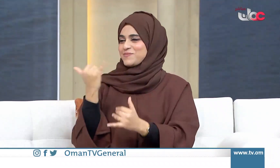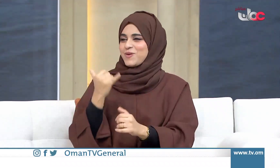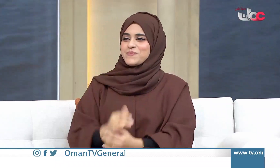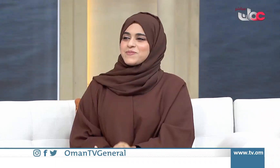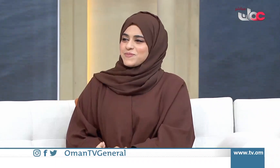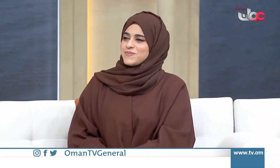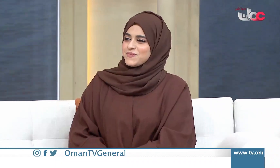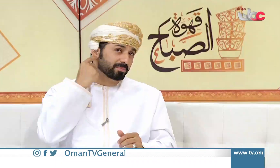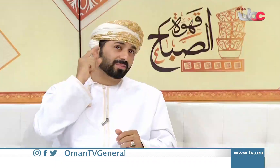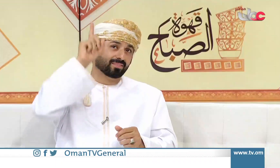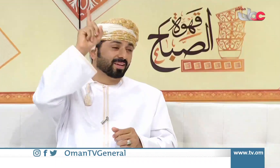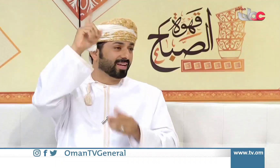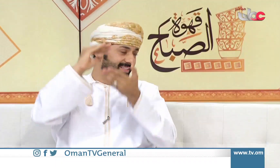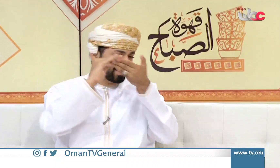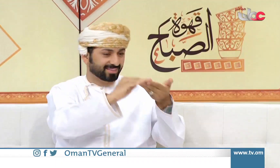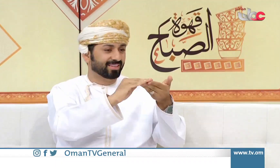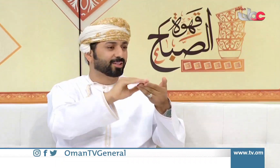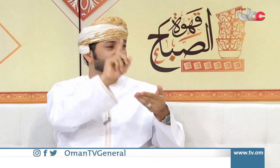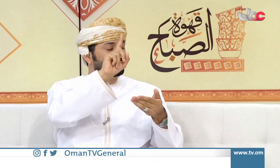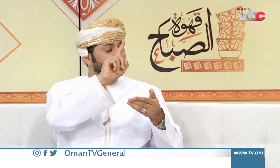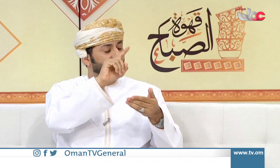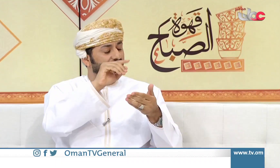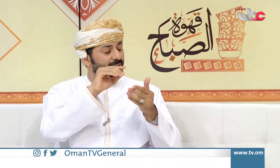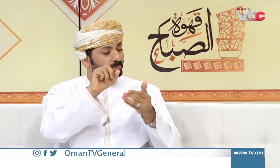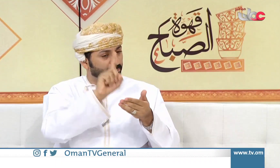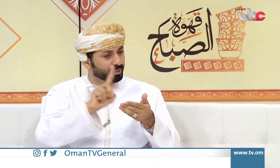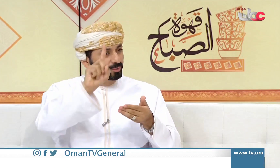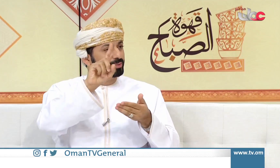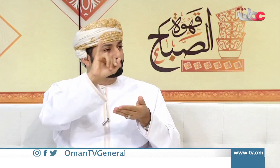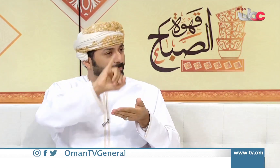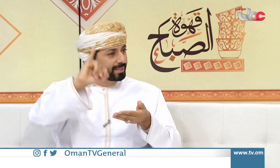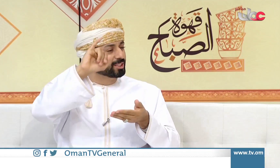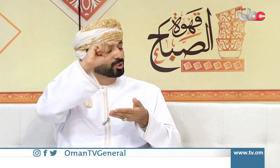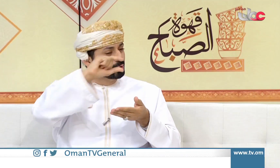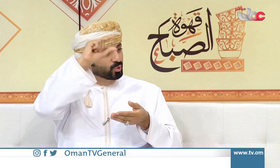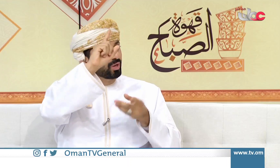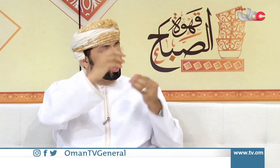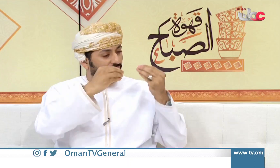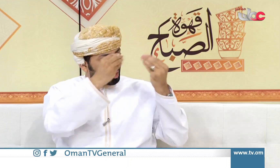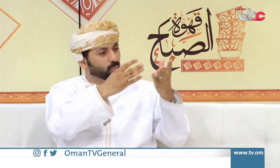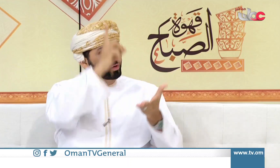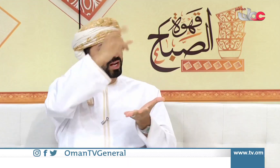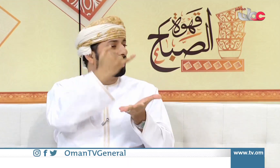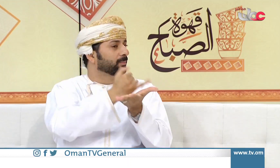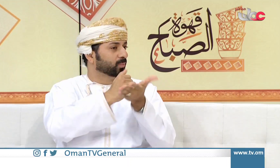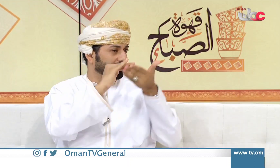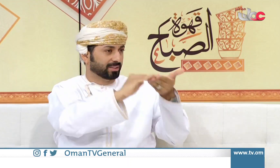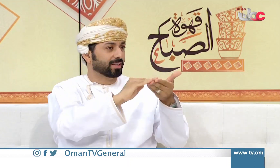نعم نعم طبعاً الله يوفقك دائماً وأيضاً تحقيقي أيضاً مستوى